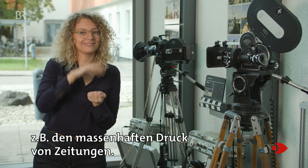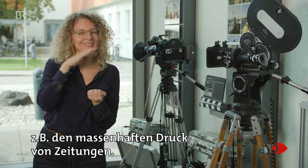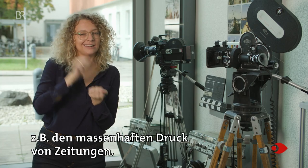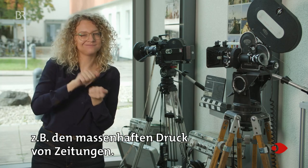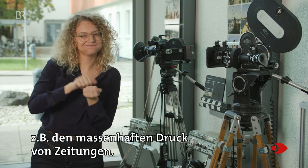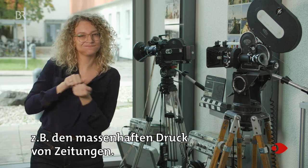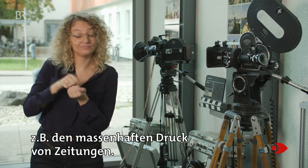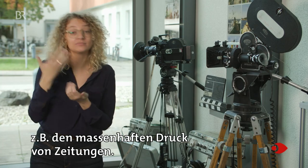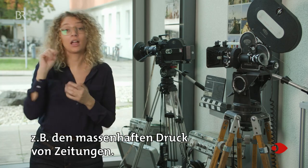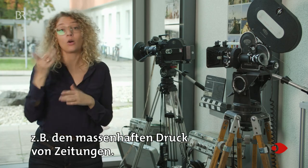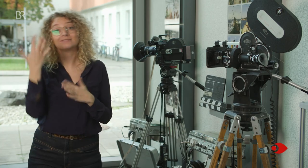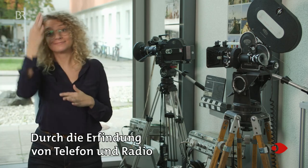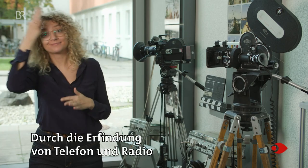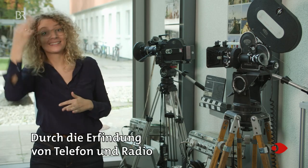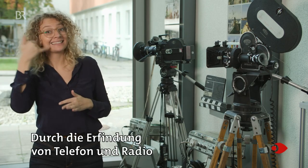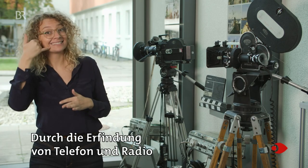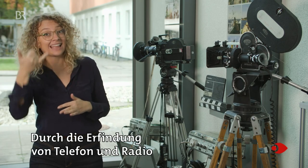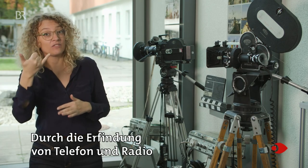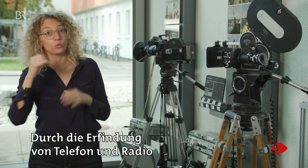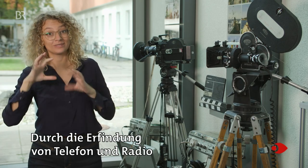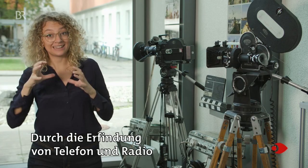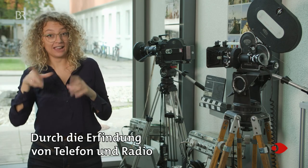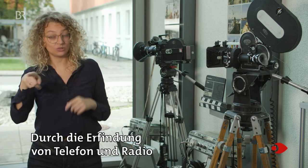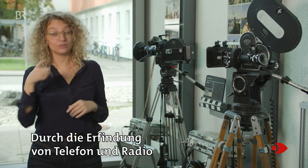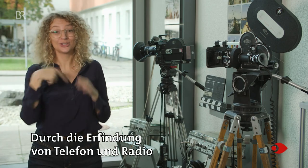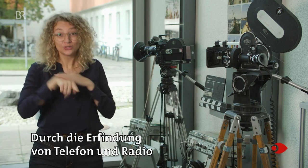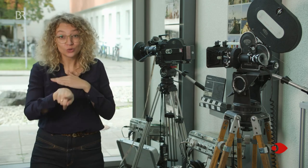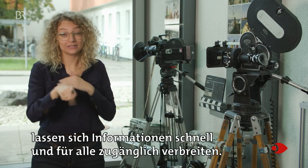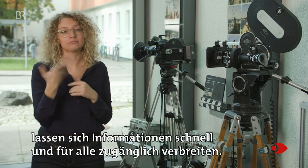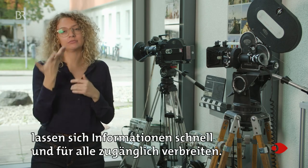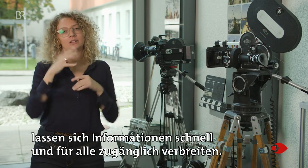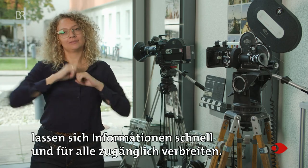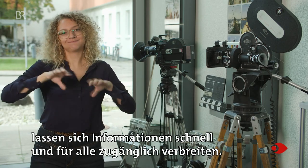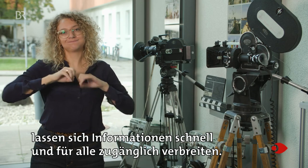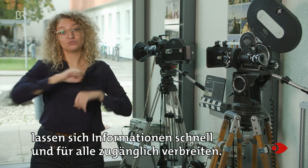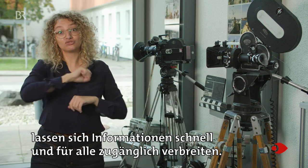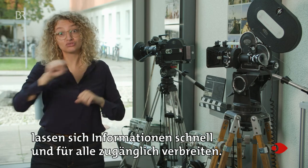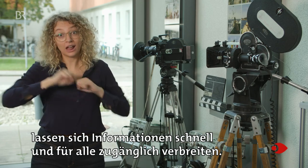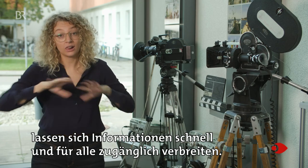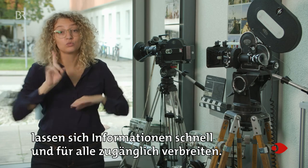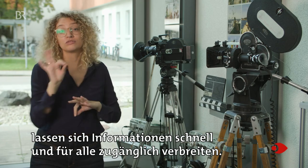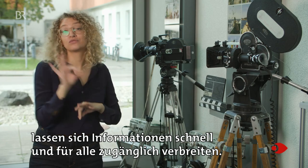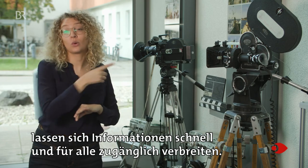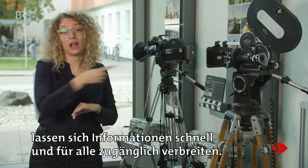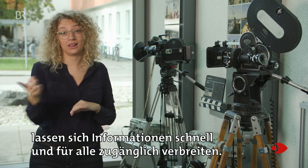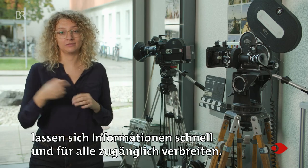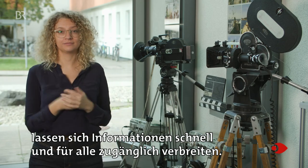massenhaften Druck von Zeitungen. Durch die Erfindung von Telefon und Radio lassen sich Informationen schnell und für alle zugänglich